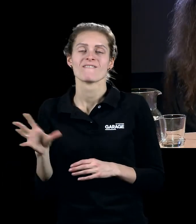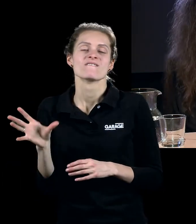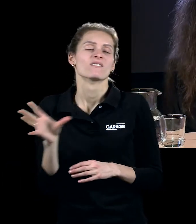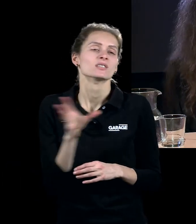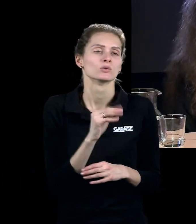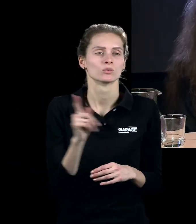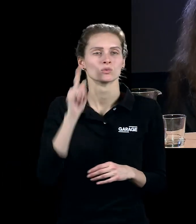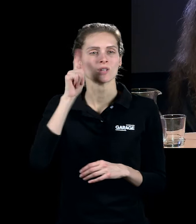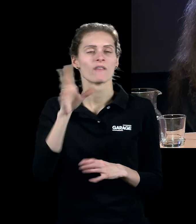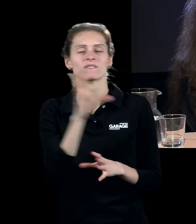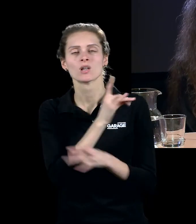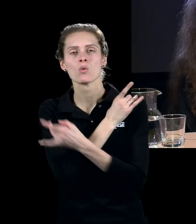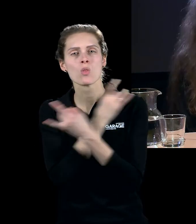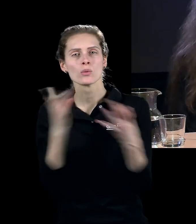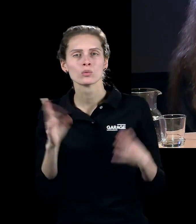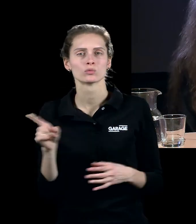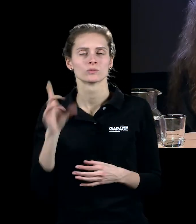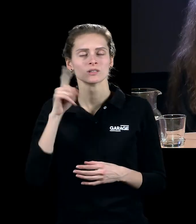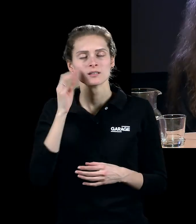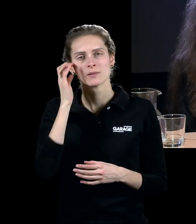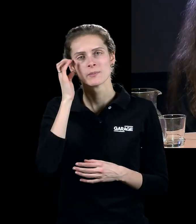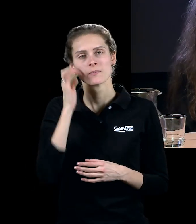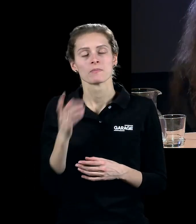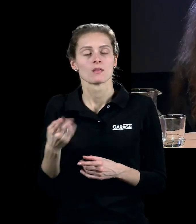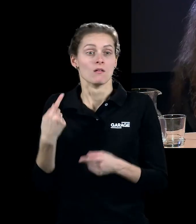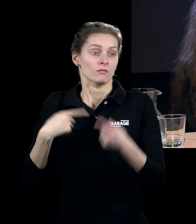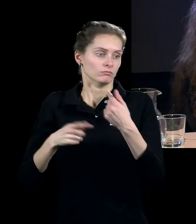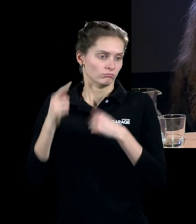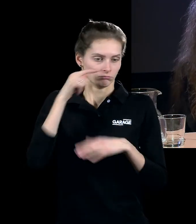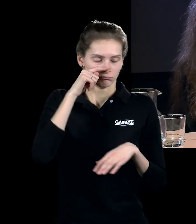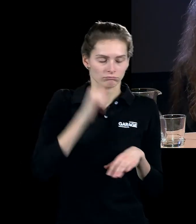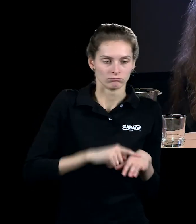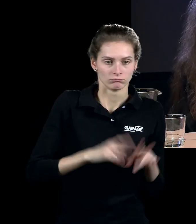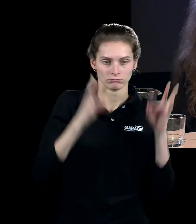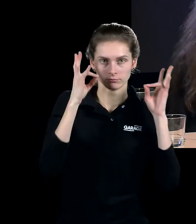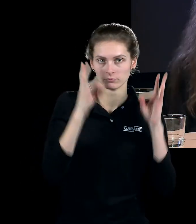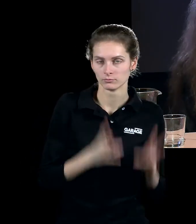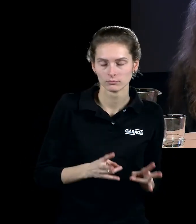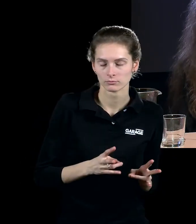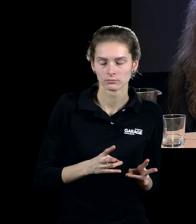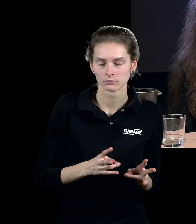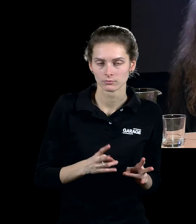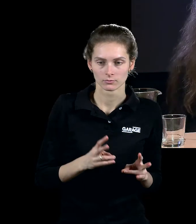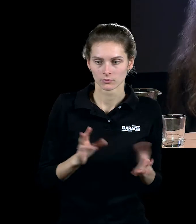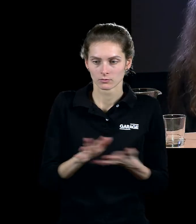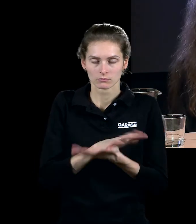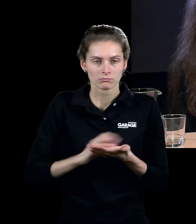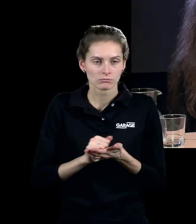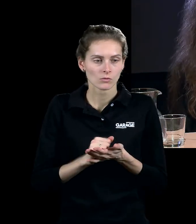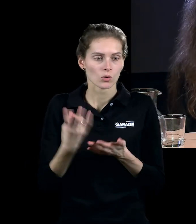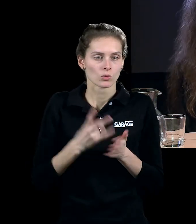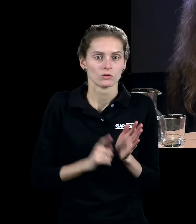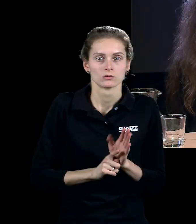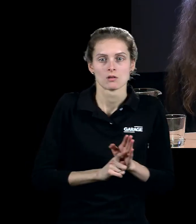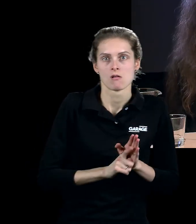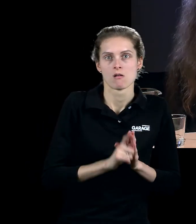они ее знали, вся культура, привела к абсолютному краху, поэтому нужно начать все с нуля, нужно, как это делали